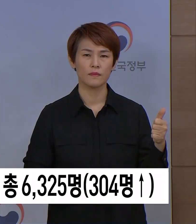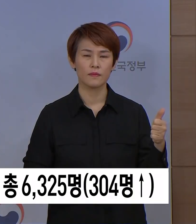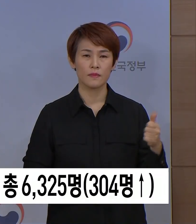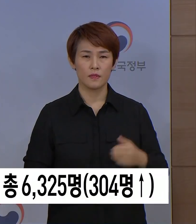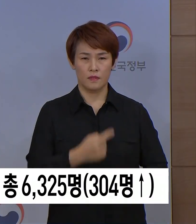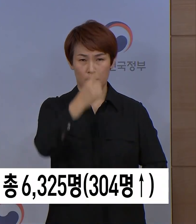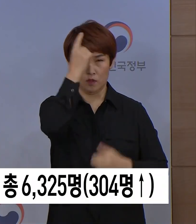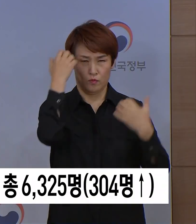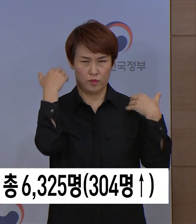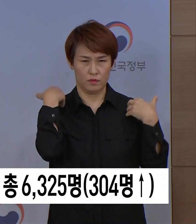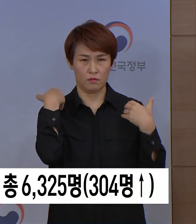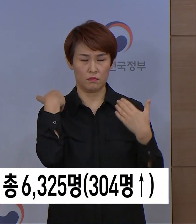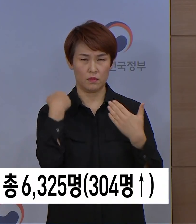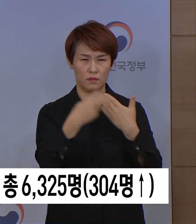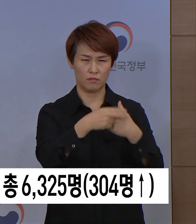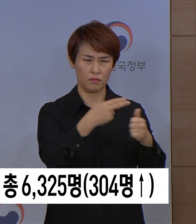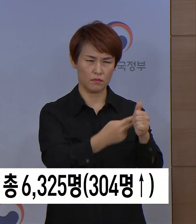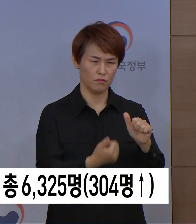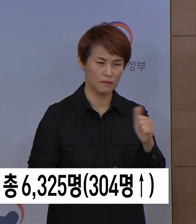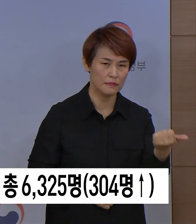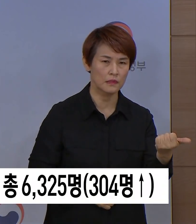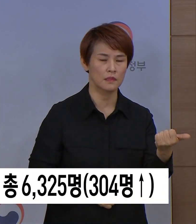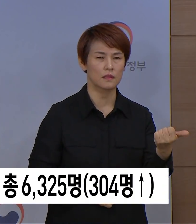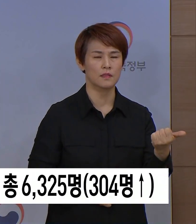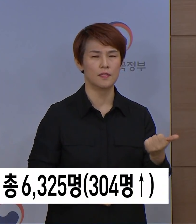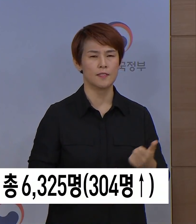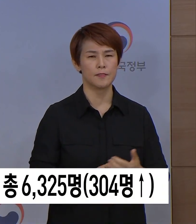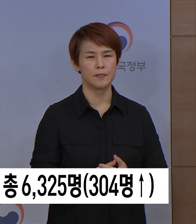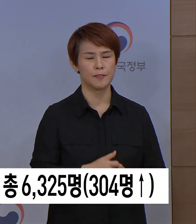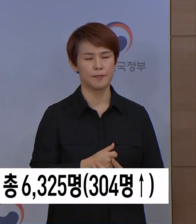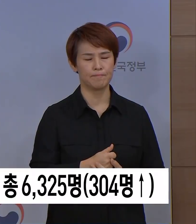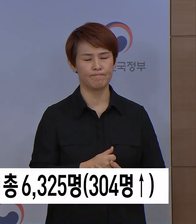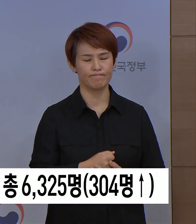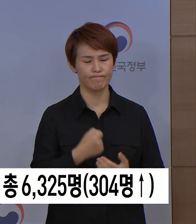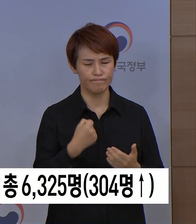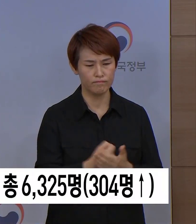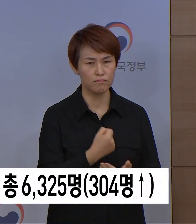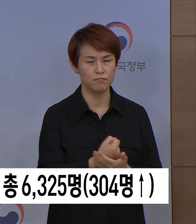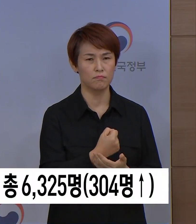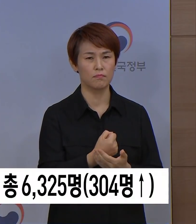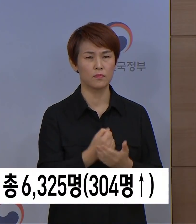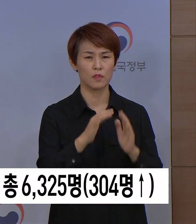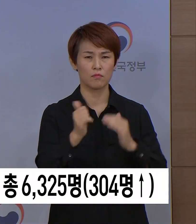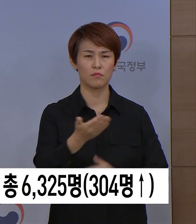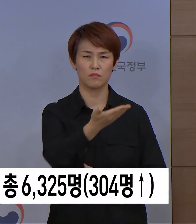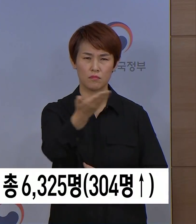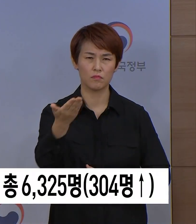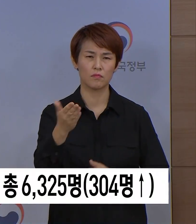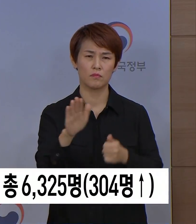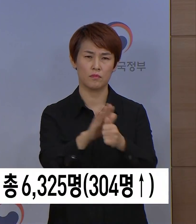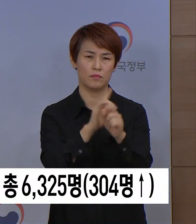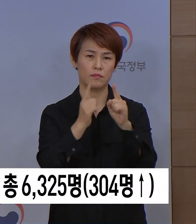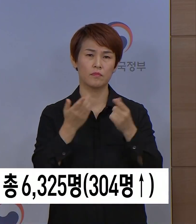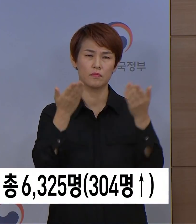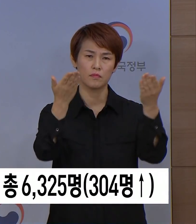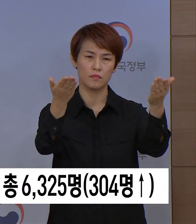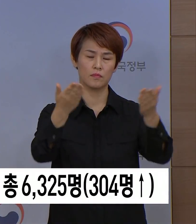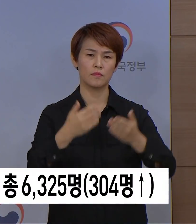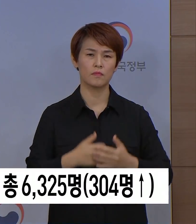정부는 이분의 죽음에 깊은 애도를 표하며 유족분들에게 조의와 위로의 말씀을 드립니다.